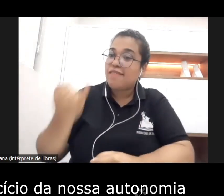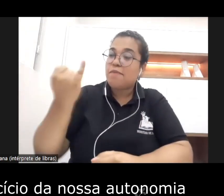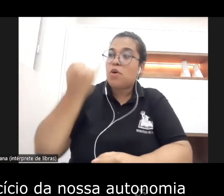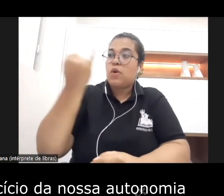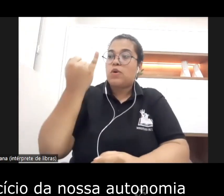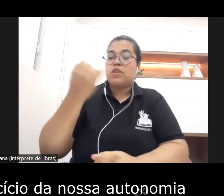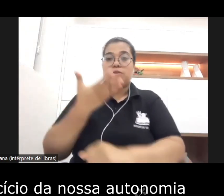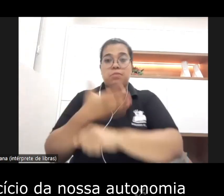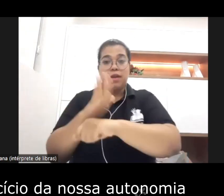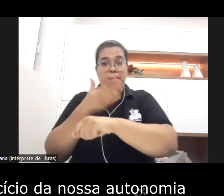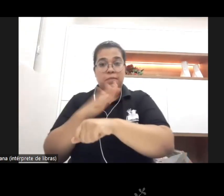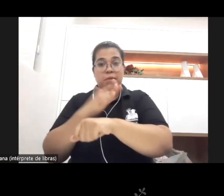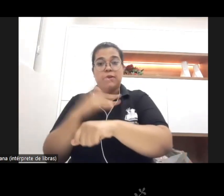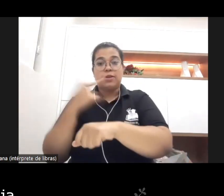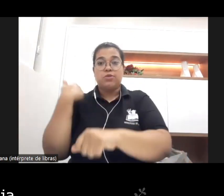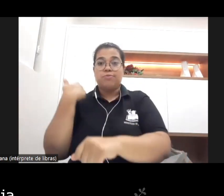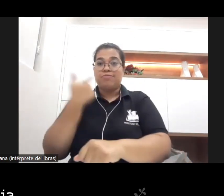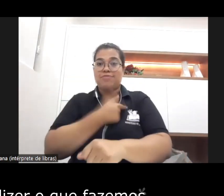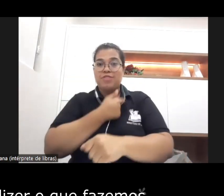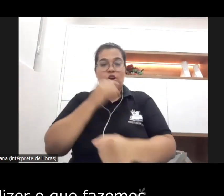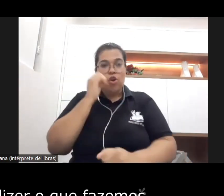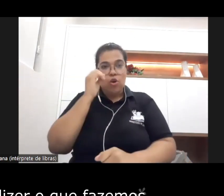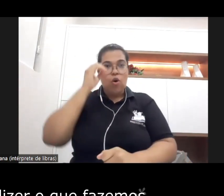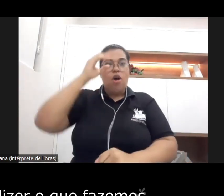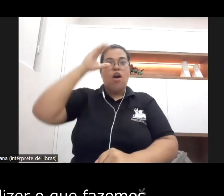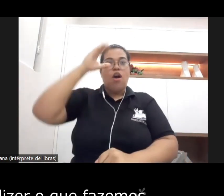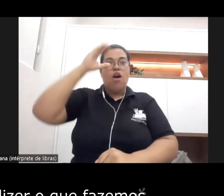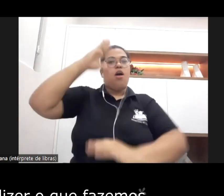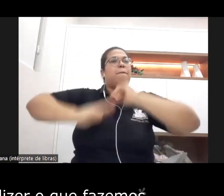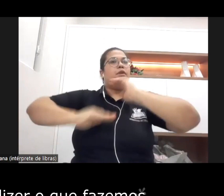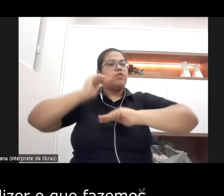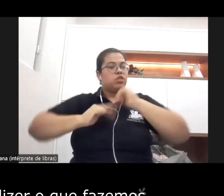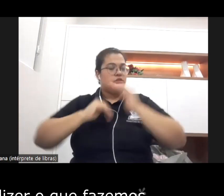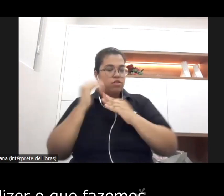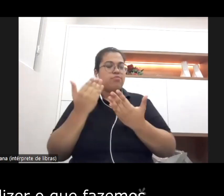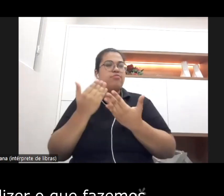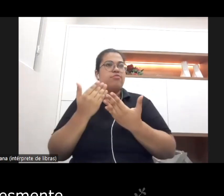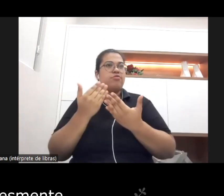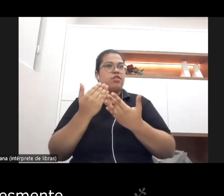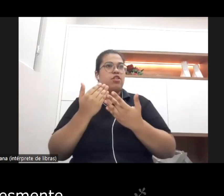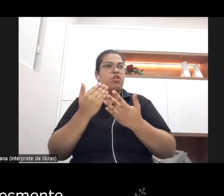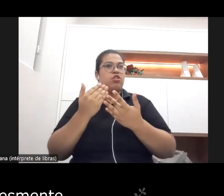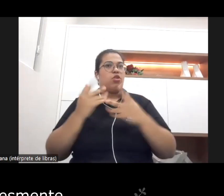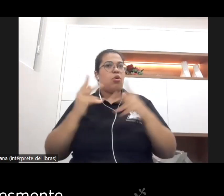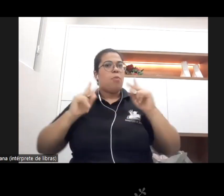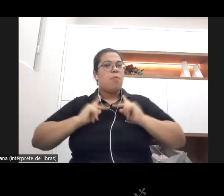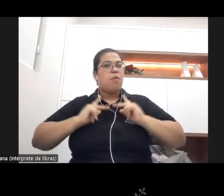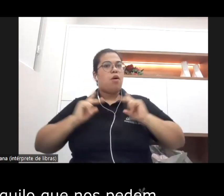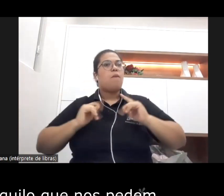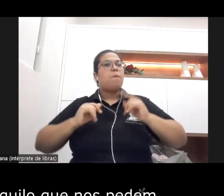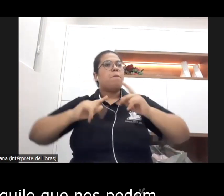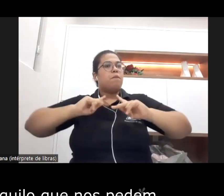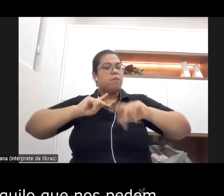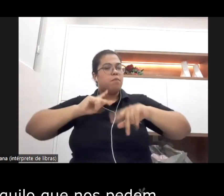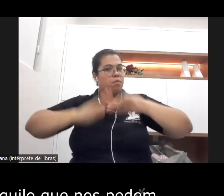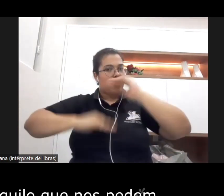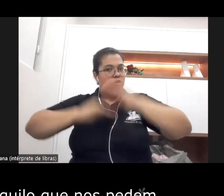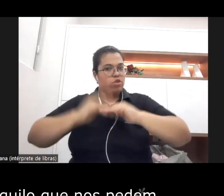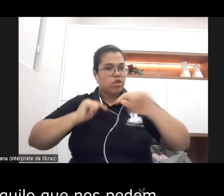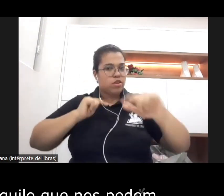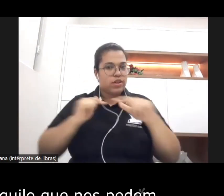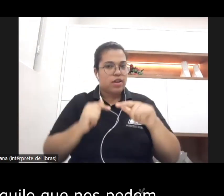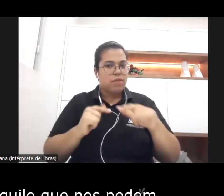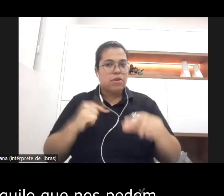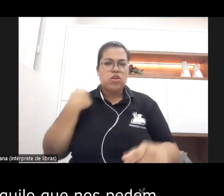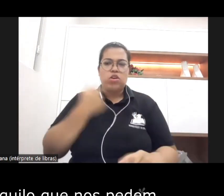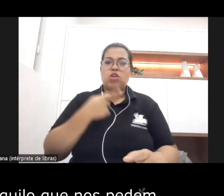nossa autonomia ou seja nós temos que dizer o que fazemos não simplesmente ficarmos dizendo